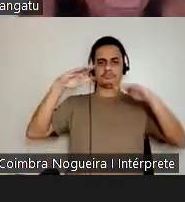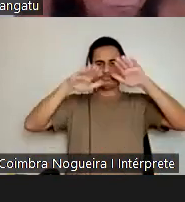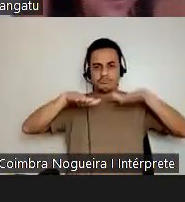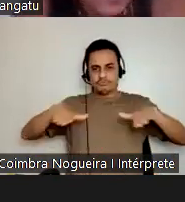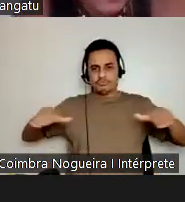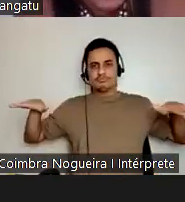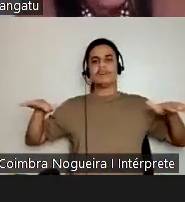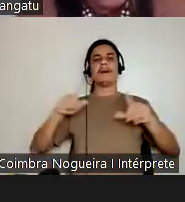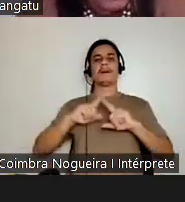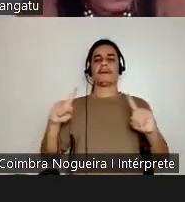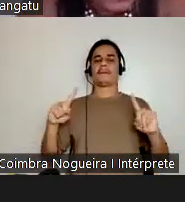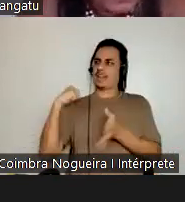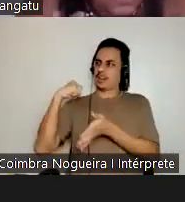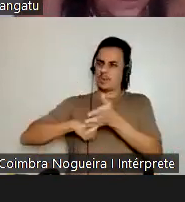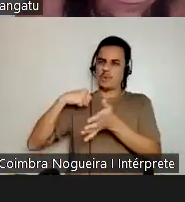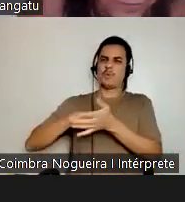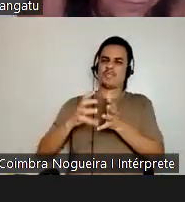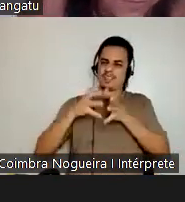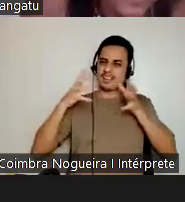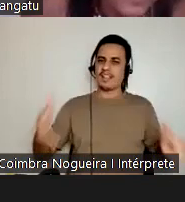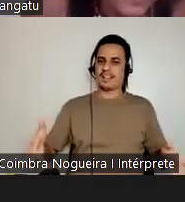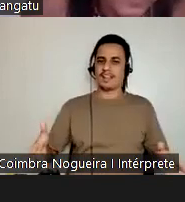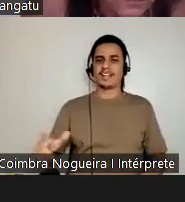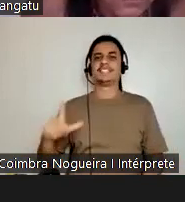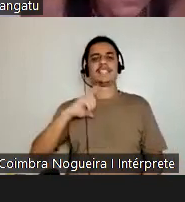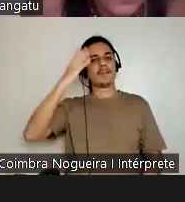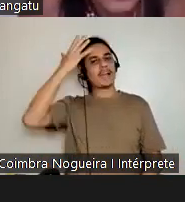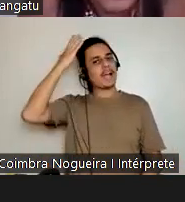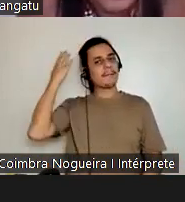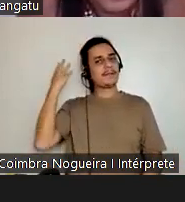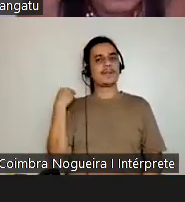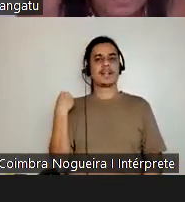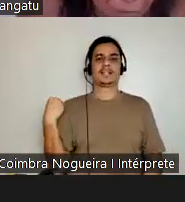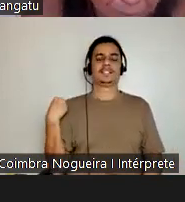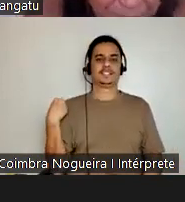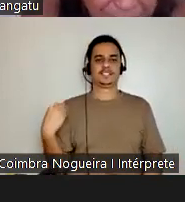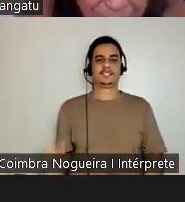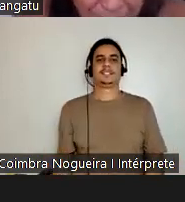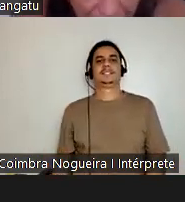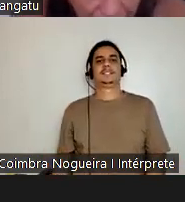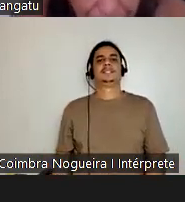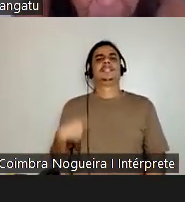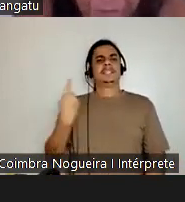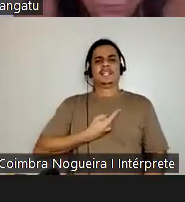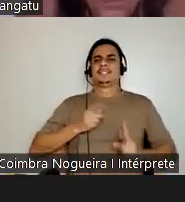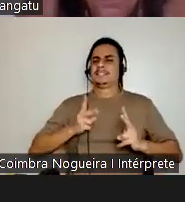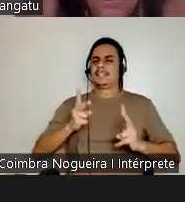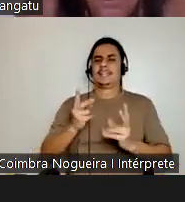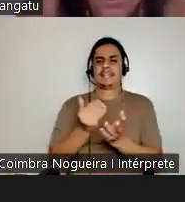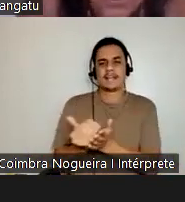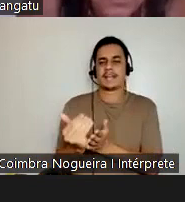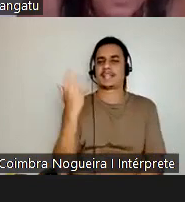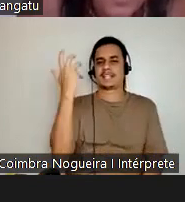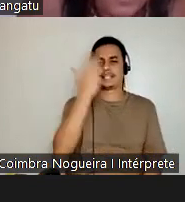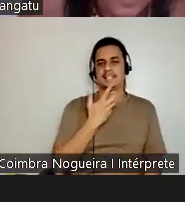pequena estatura, mas grande na luta. E tenho cabelos grandes, né? Longos. E a gente sempre começa cantando, né? Onde eu